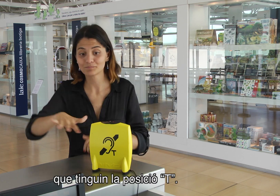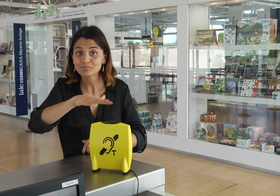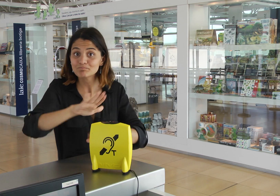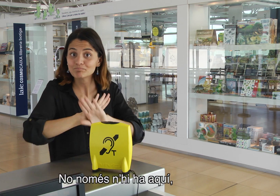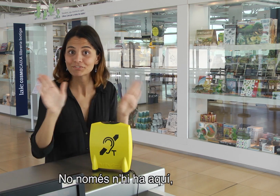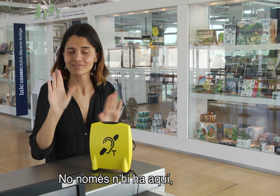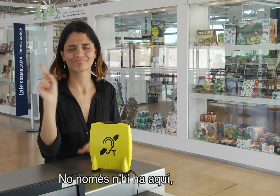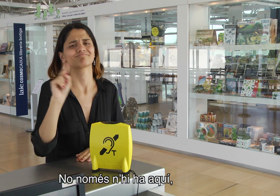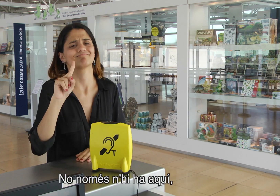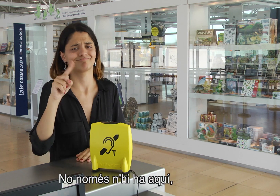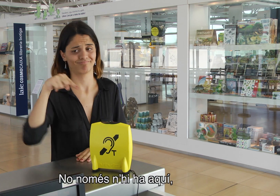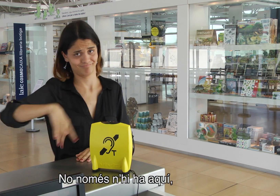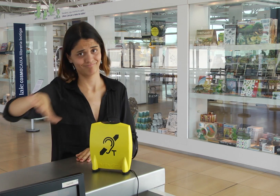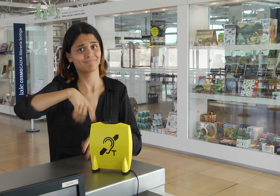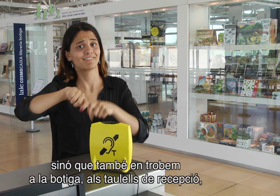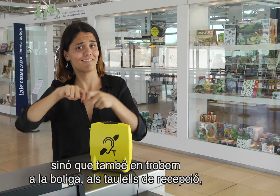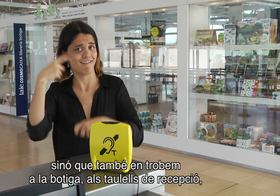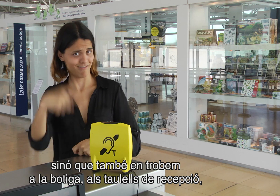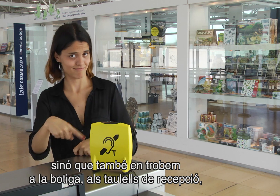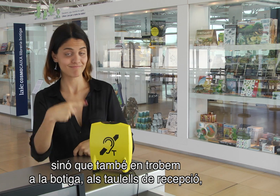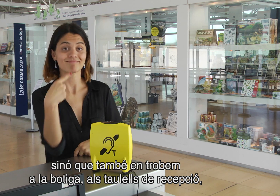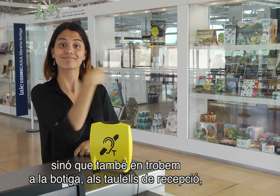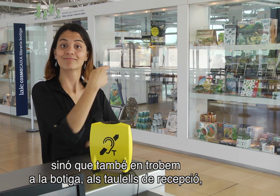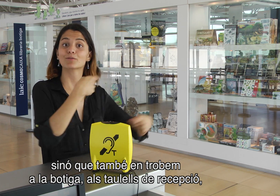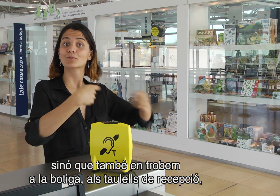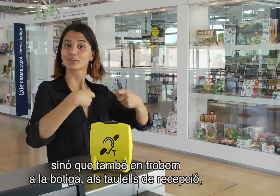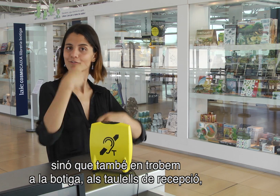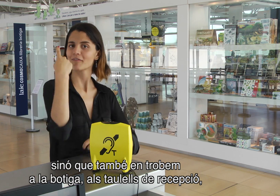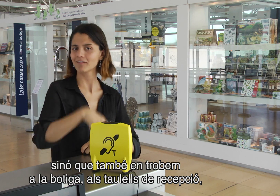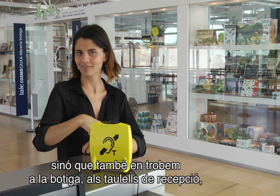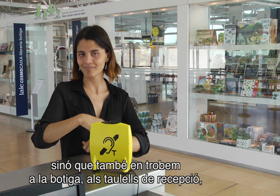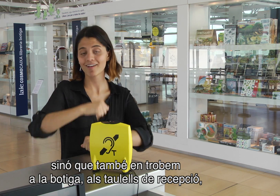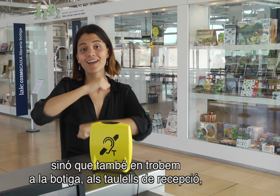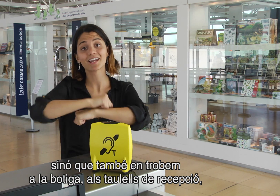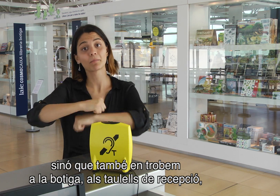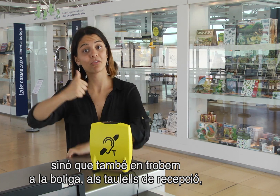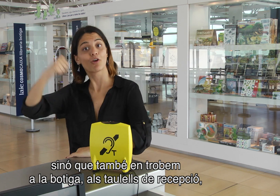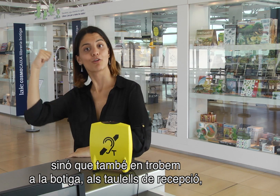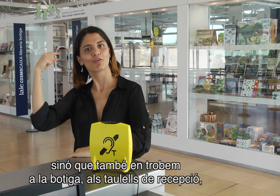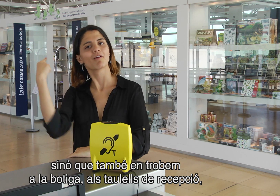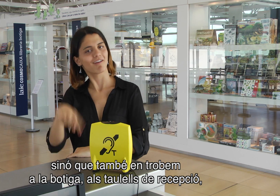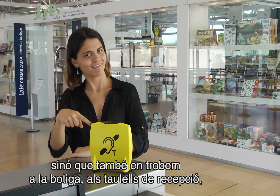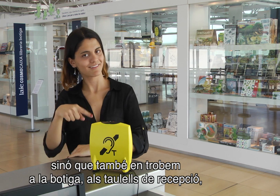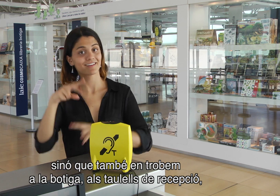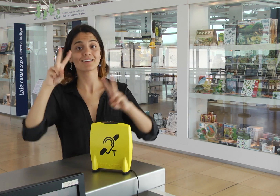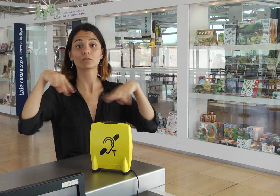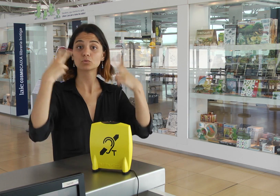No només n'hi ha aquí, sinó que també en trobem a la botiga, als taulells de recepció, al bar i al restaurant